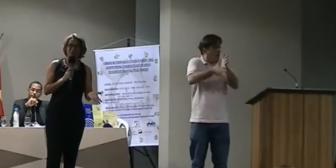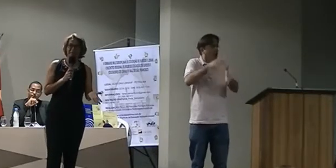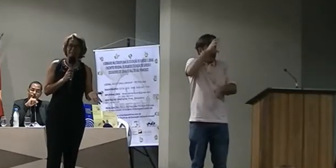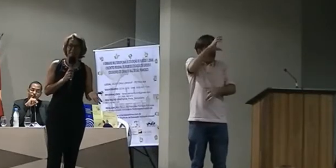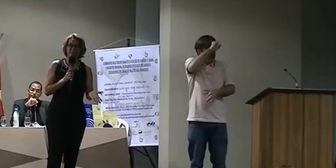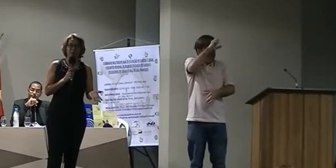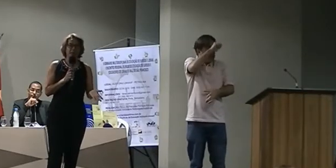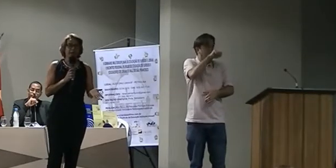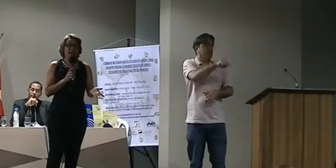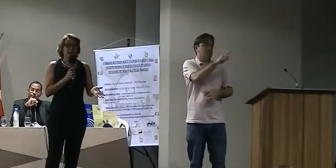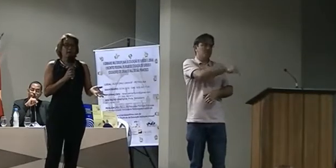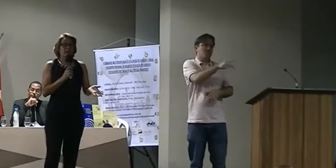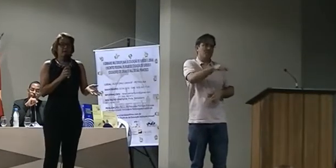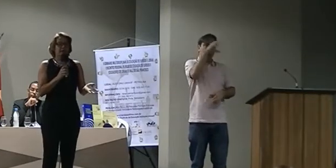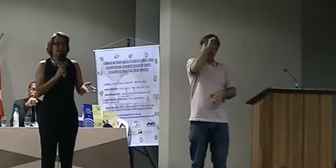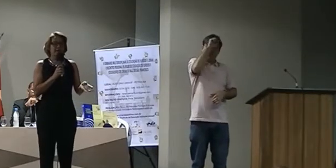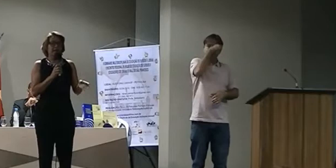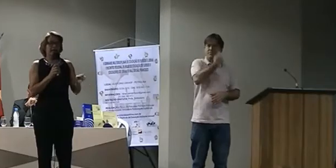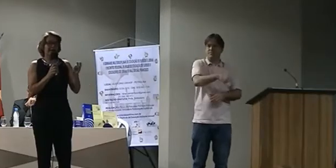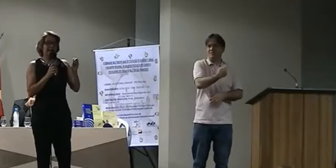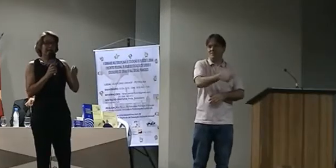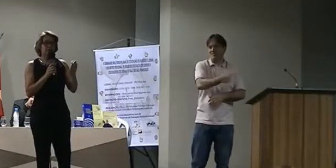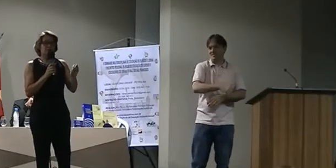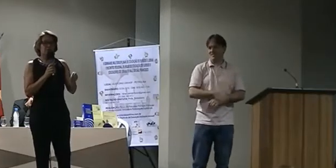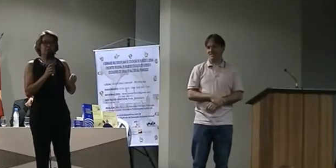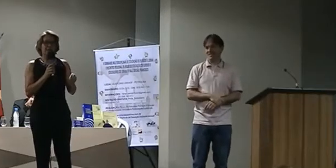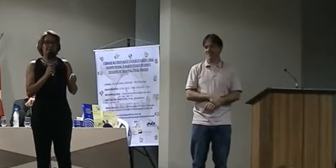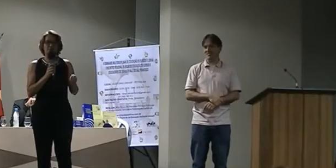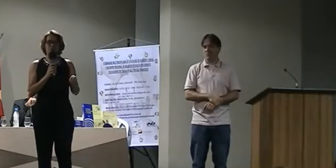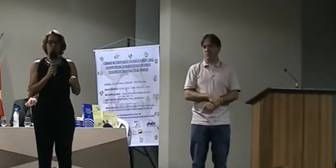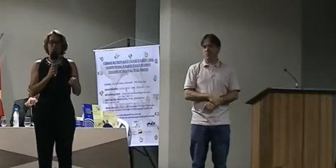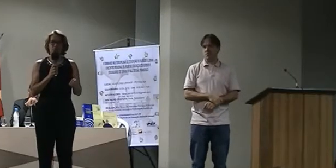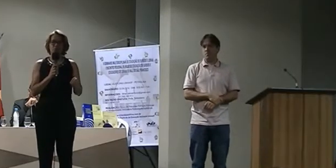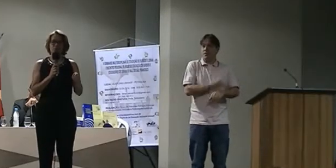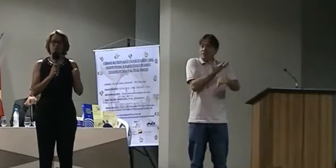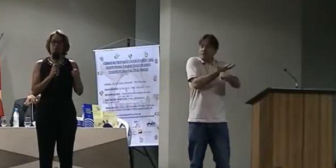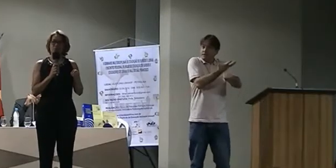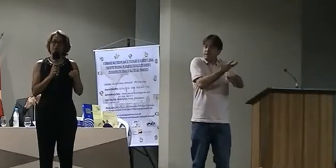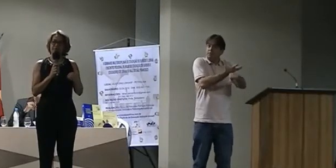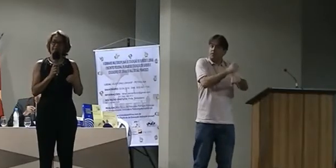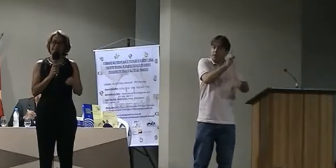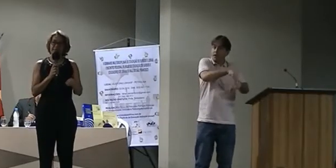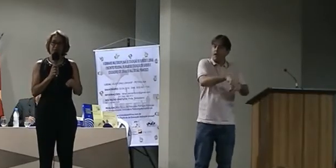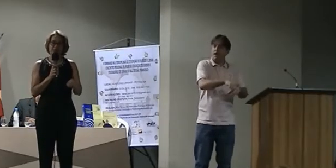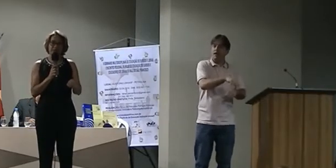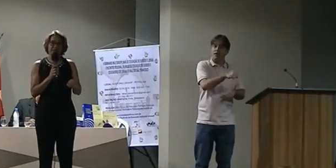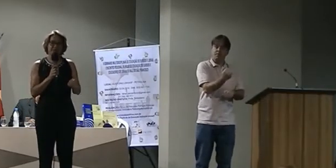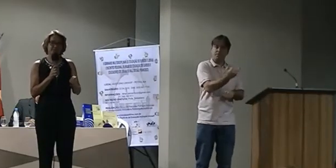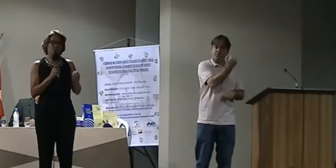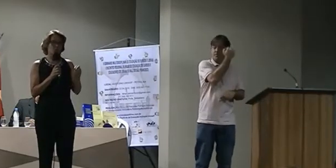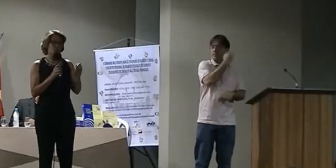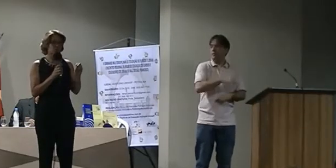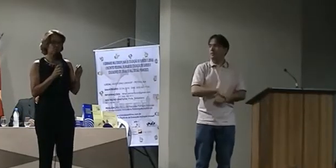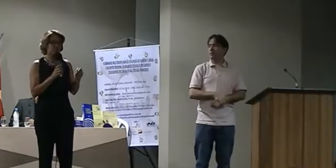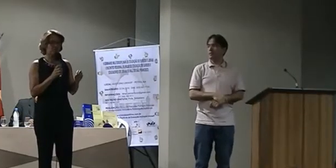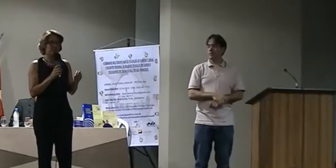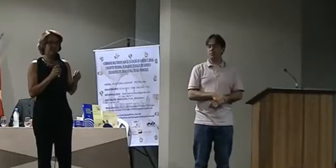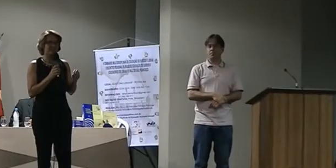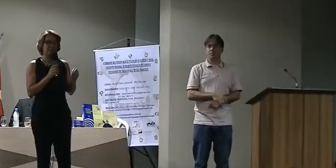especial, na grade curricular desses cursos. Os cursos de licenciatura, o curso de formação em